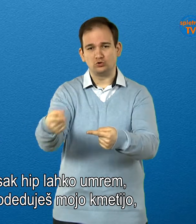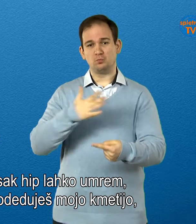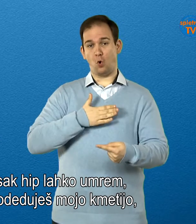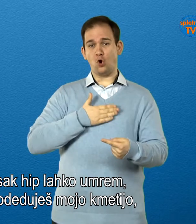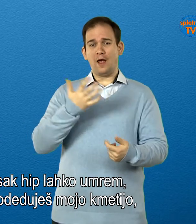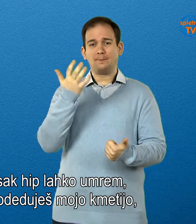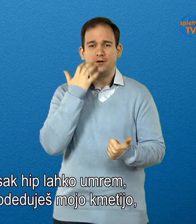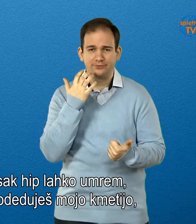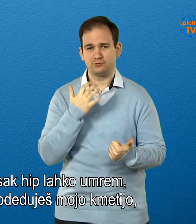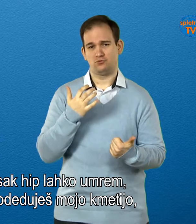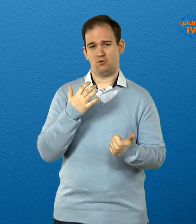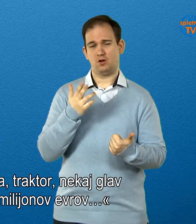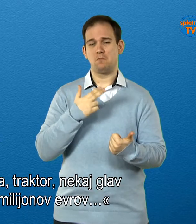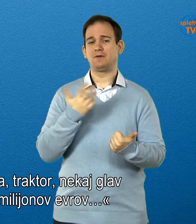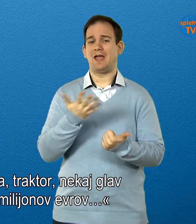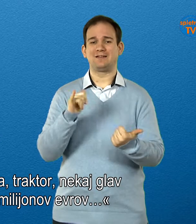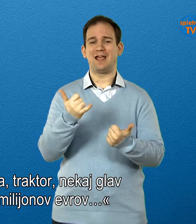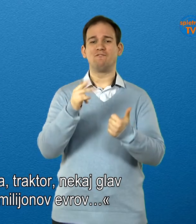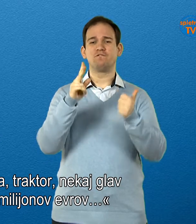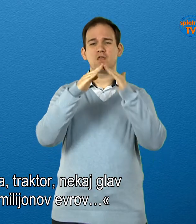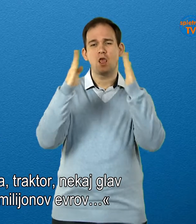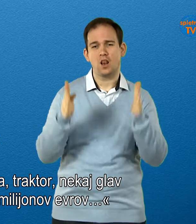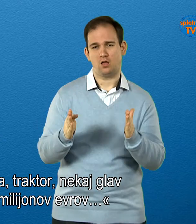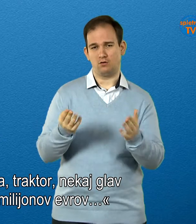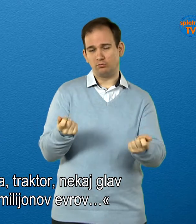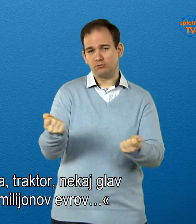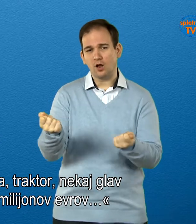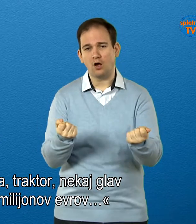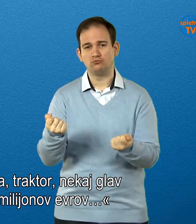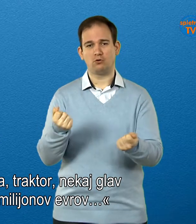traktor, nekaj glav živine in 23 milijonov evrov.